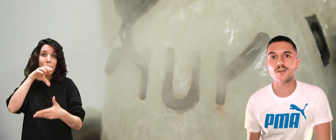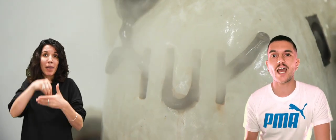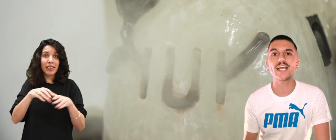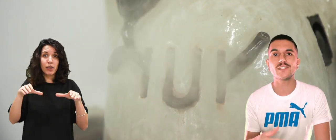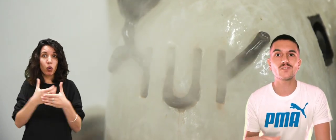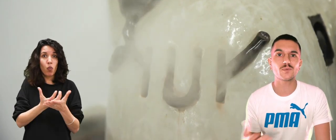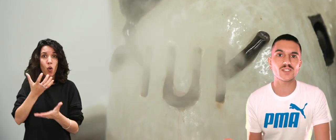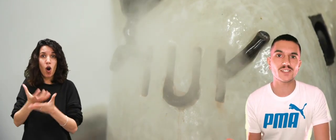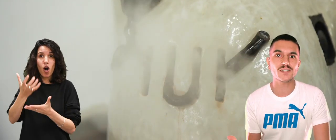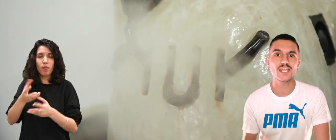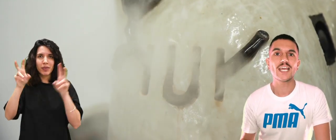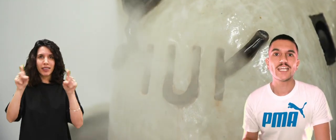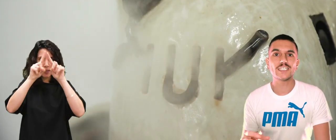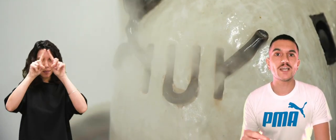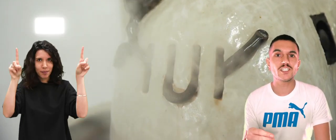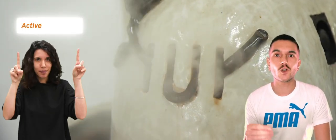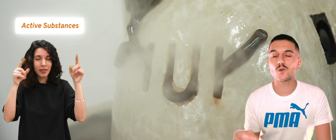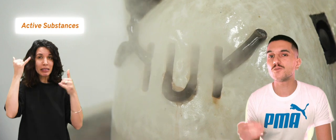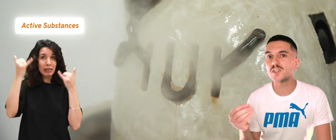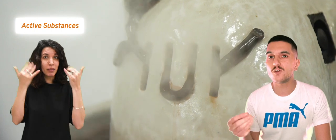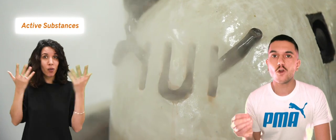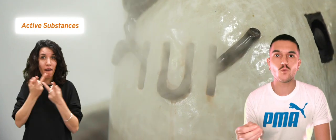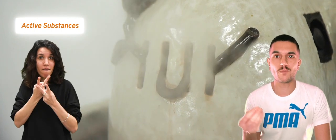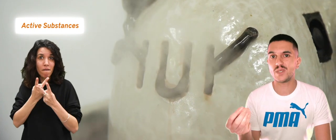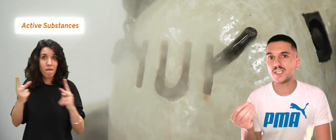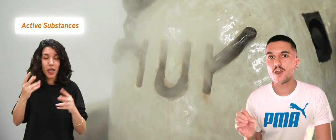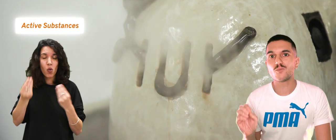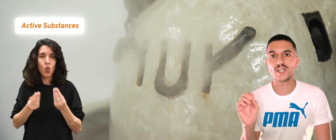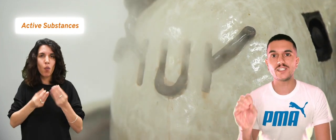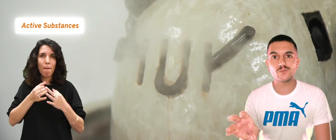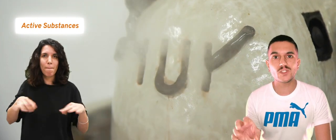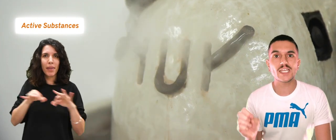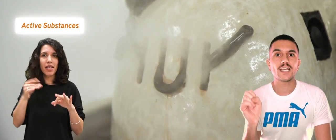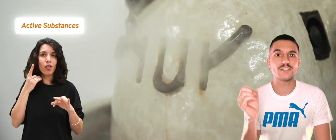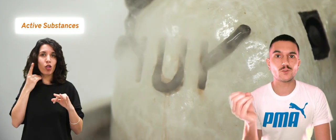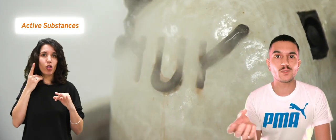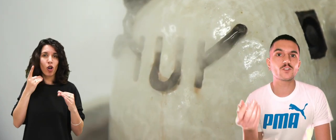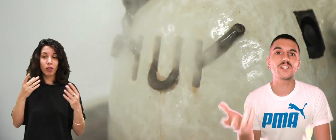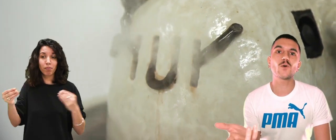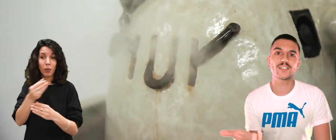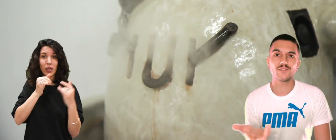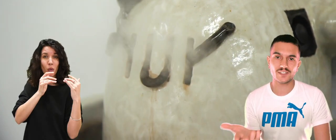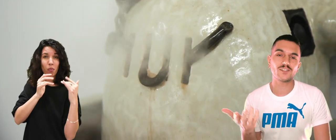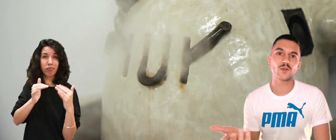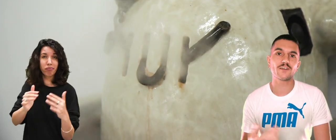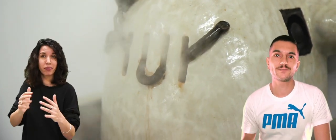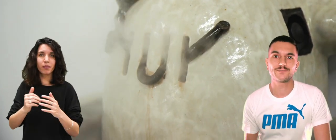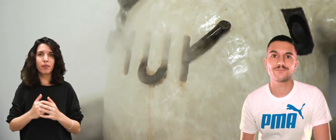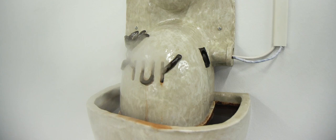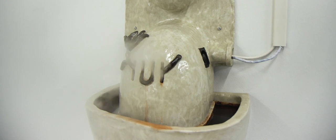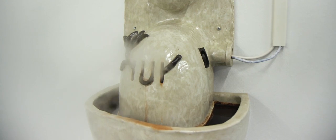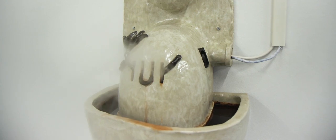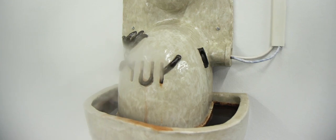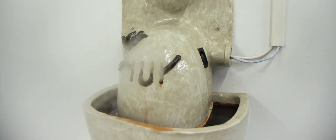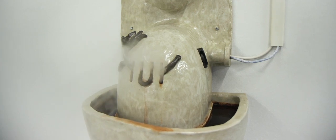sa série d'œuvres Active Substances, qui imagine comment une ville ou un pays pourrait diffuser des substances psychoactives à ses citoyens.